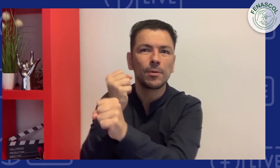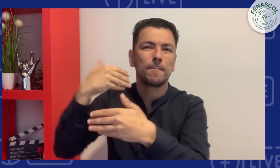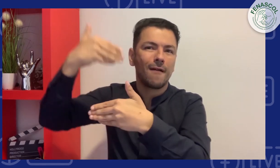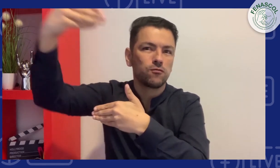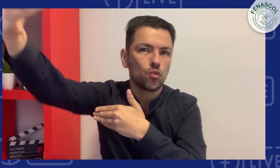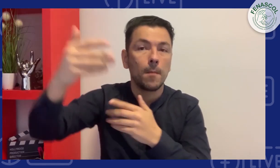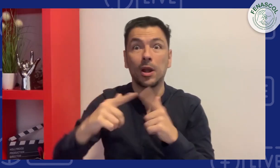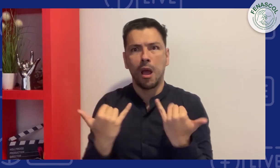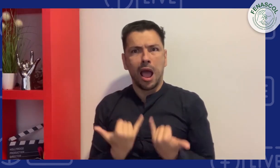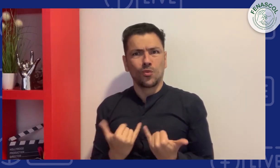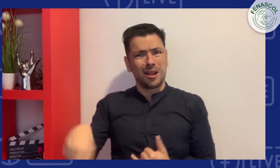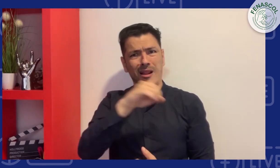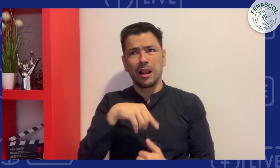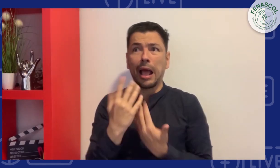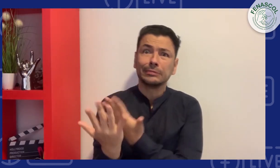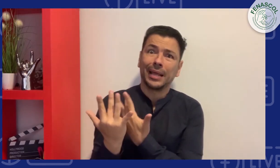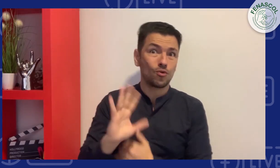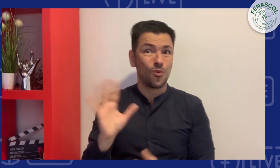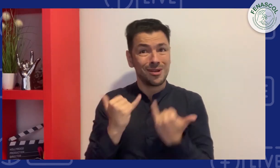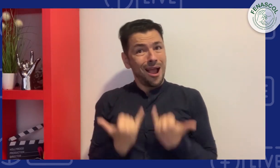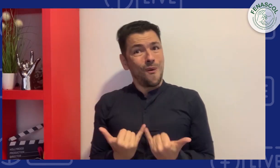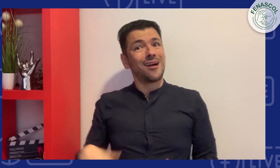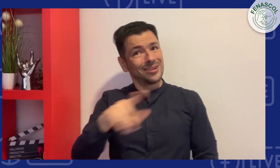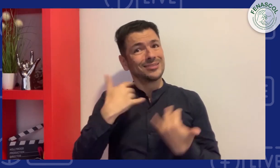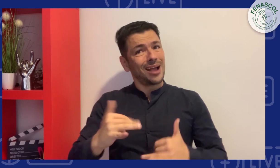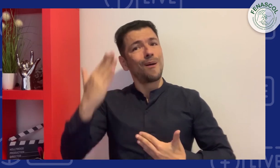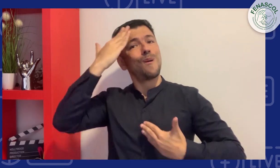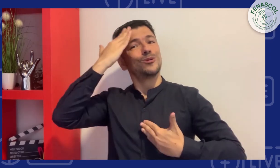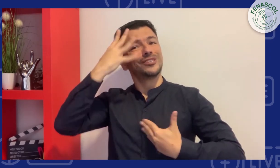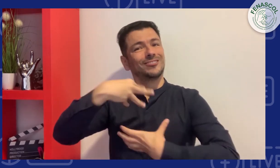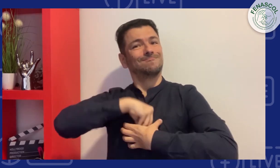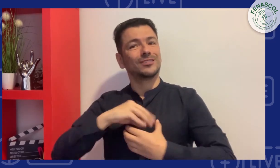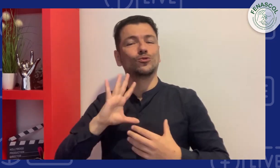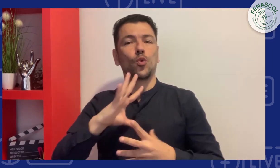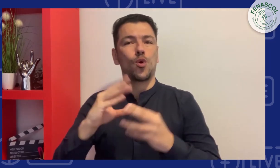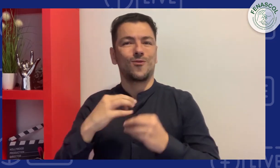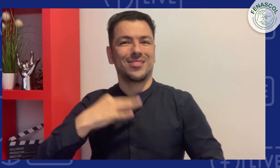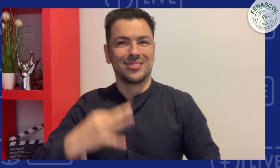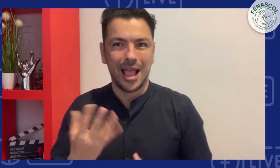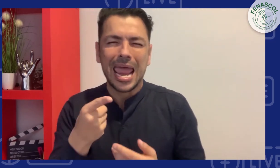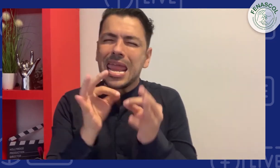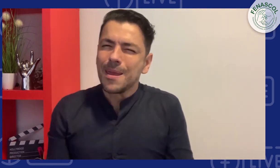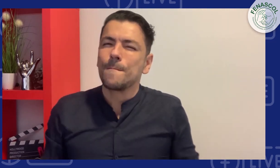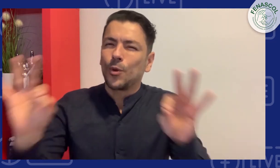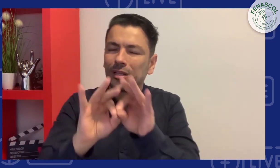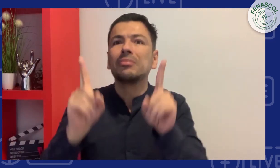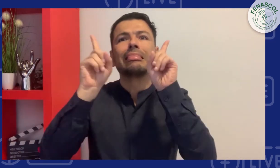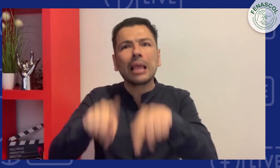Pero en la actualidad no nos podemos quedar esperando a que llegue este documento, sino que en nosotros está esa ética también para actuar. También